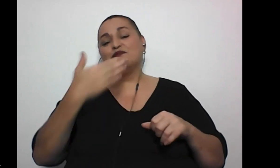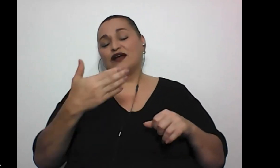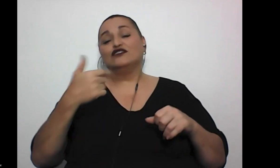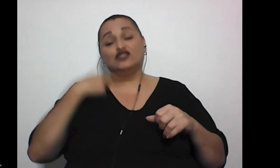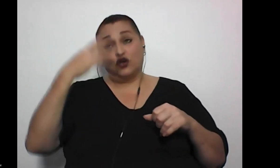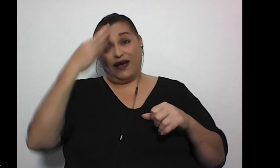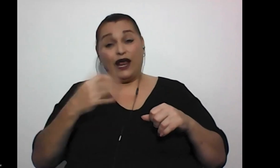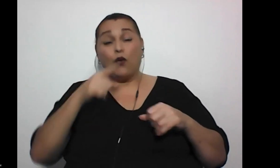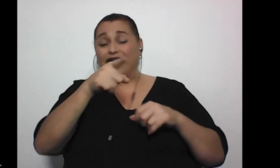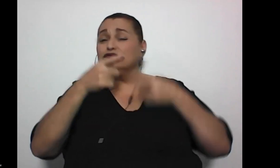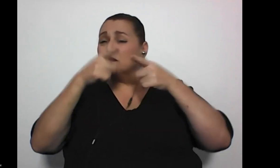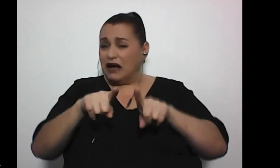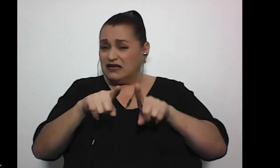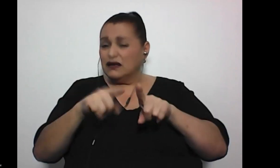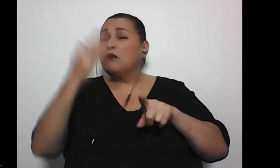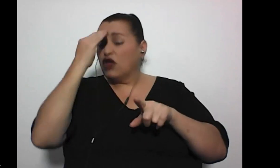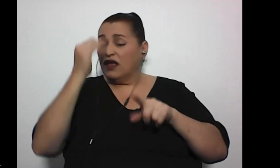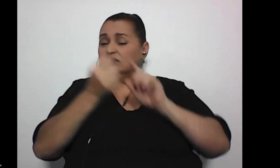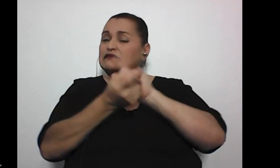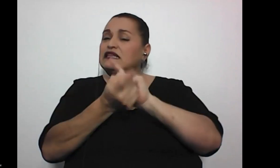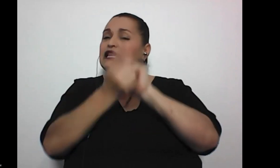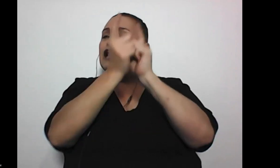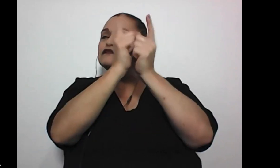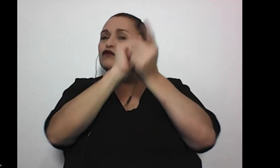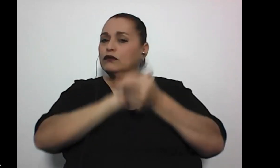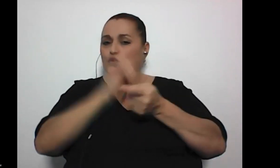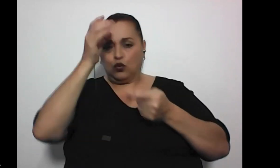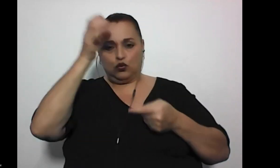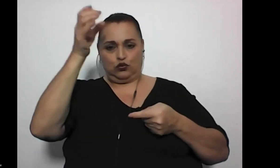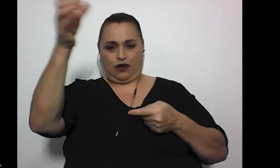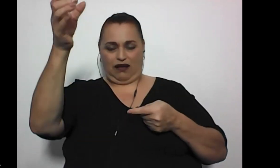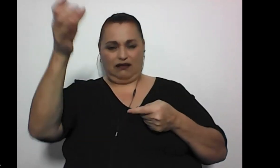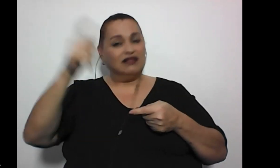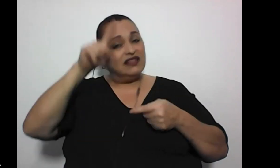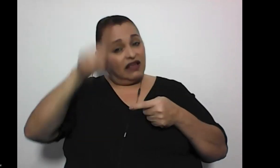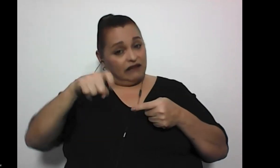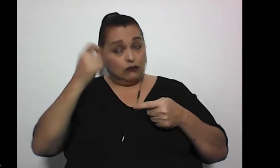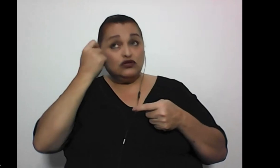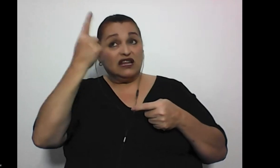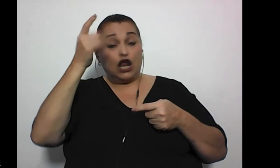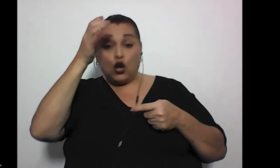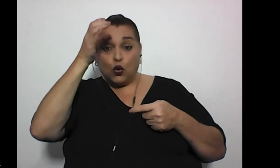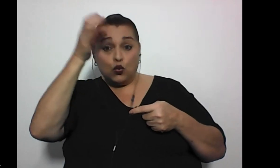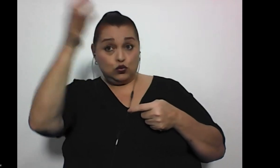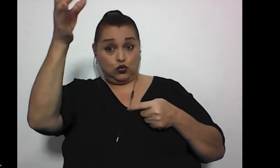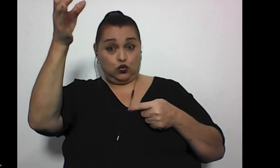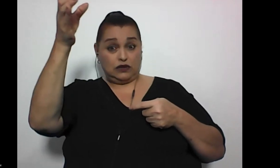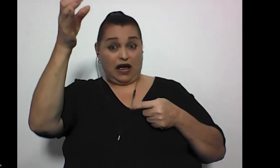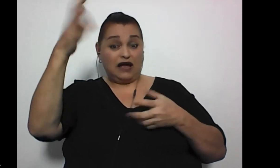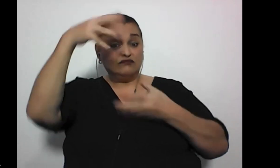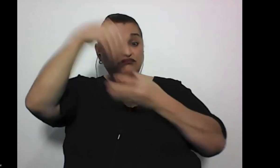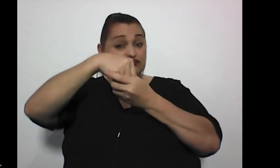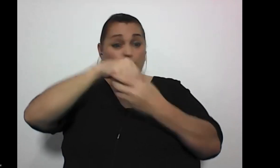creo que esto pasa por una transformación cultural y tenemos que entender que la cultura la conformamos todas las